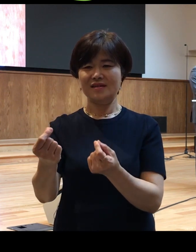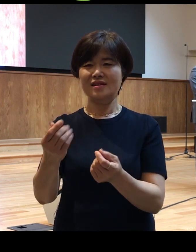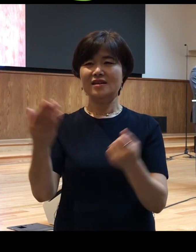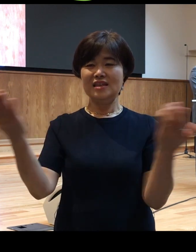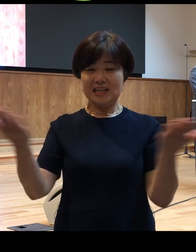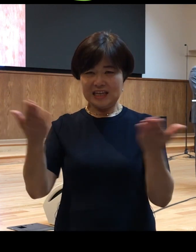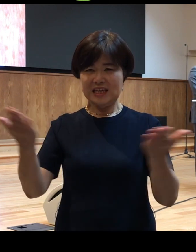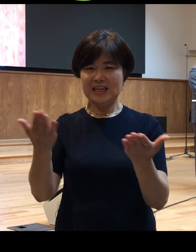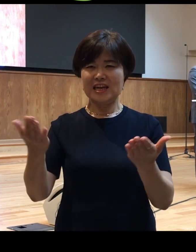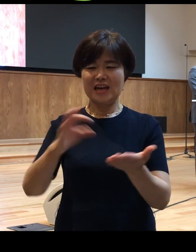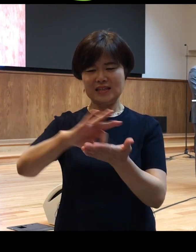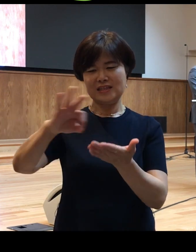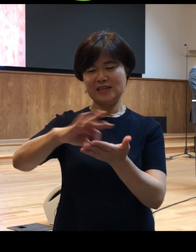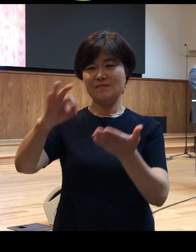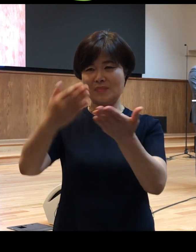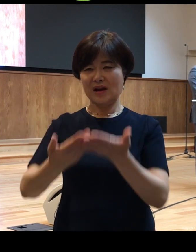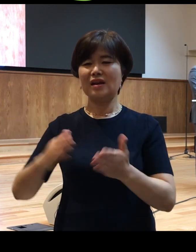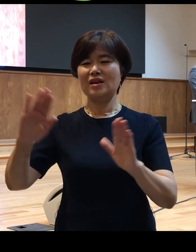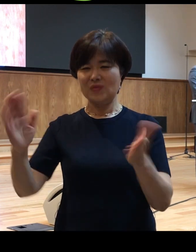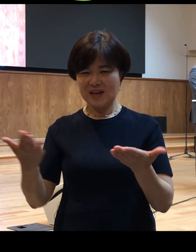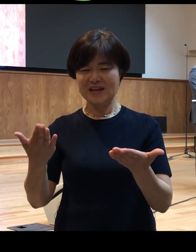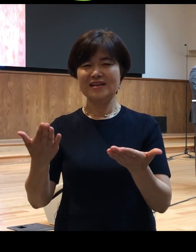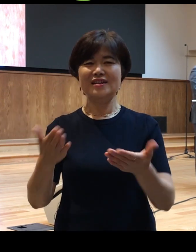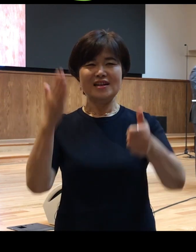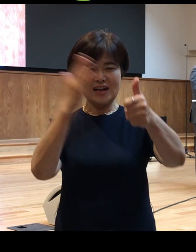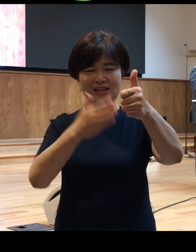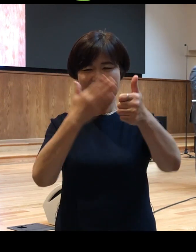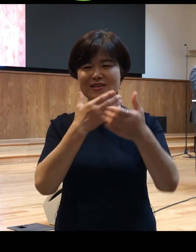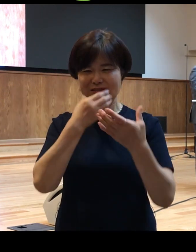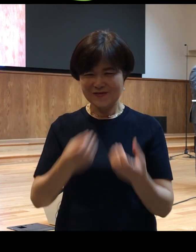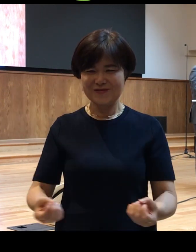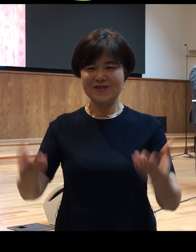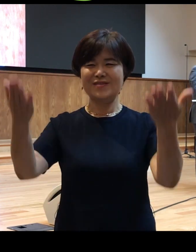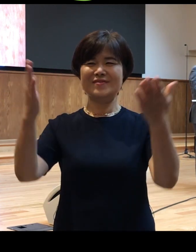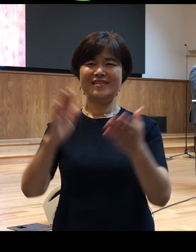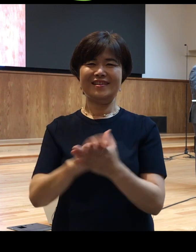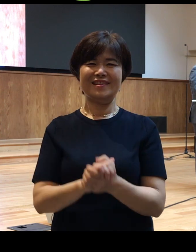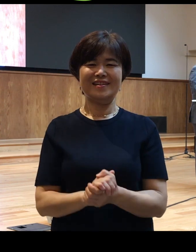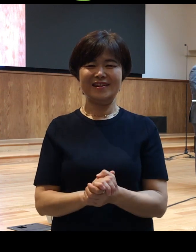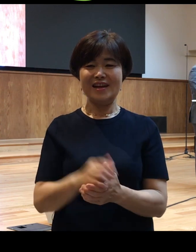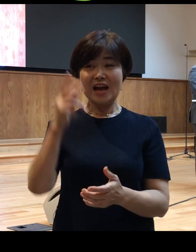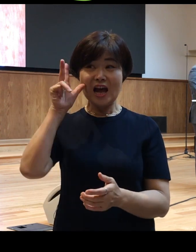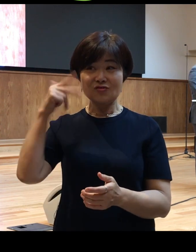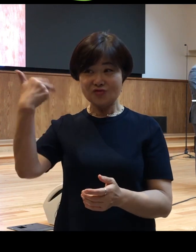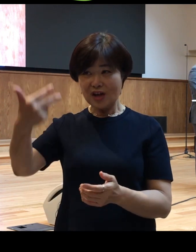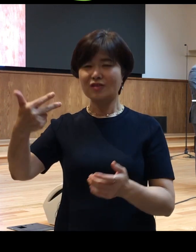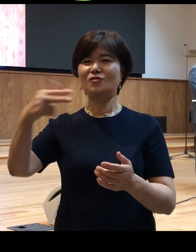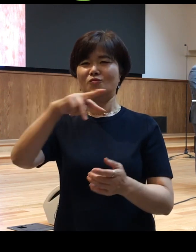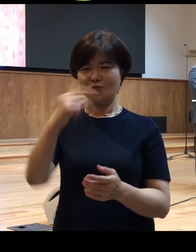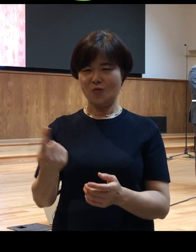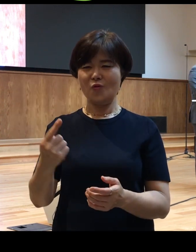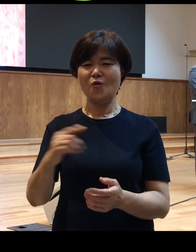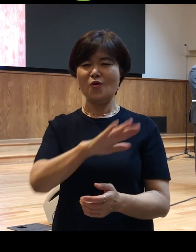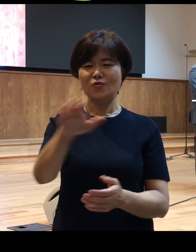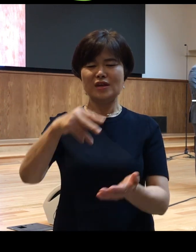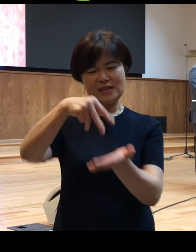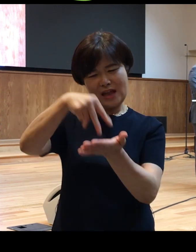쓰임받으실 수 있기를 간절히 추건합니다 여러분 한 주간도 우리의 상황 우리 주변의